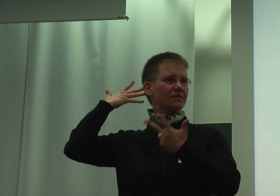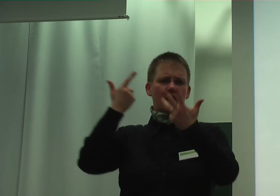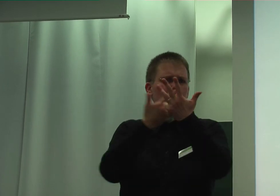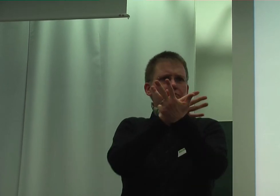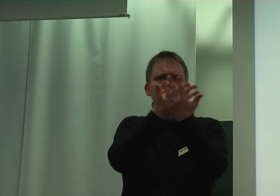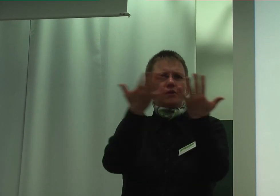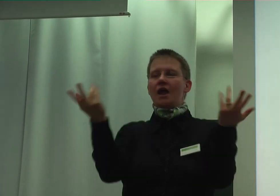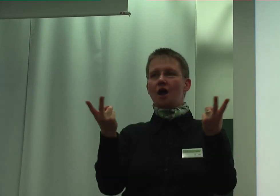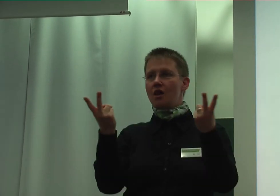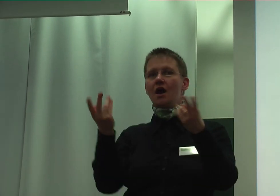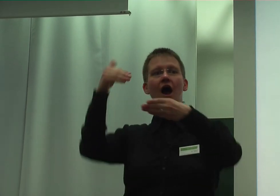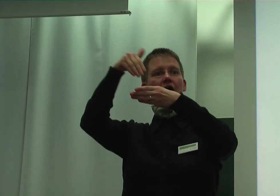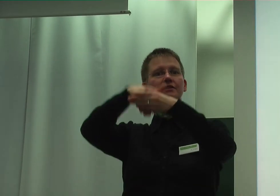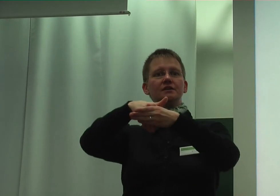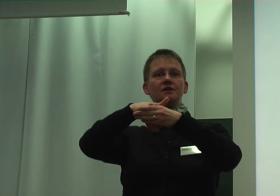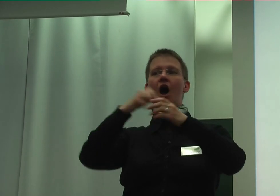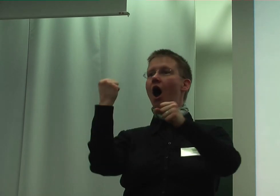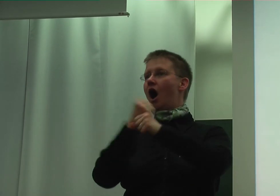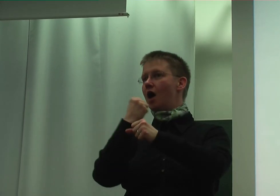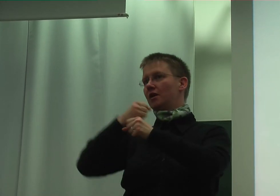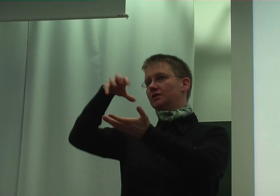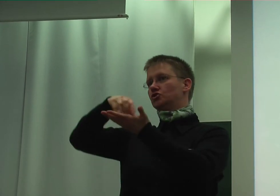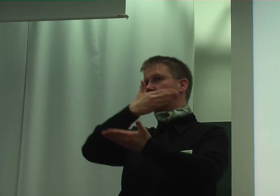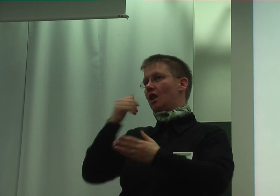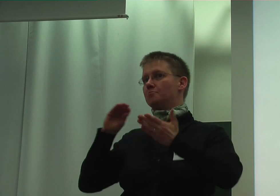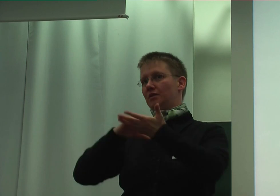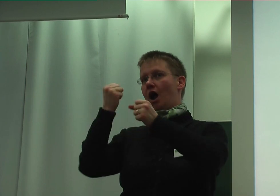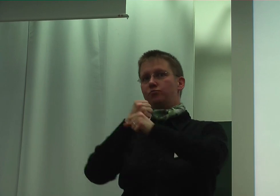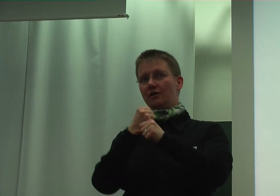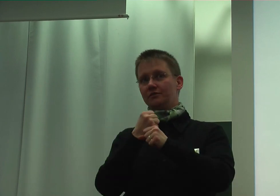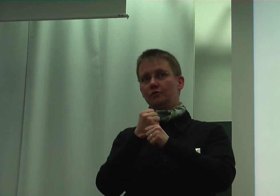überhaupt an dieser Arbeit mitwirken und auch mitgestalten.